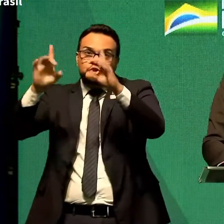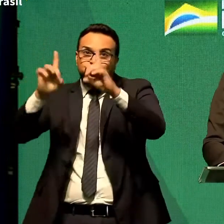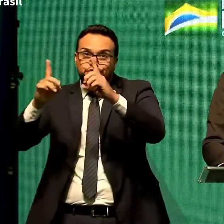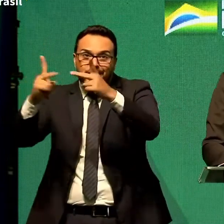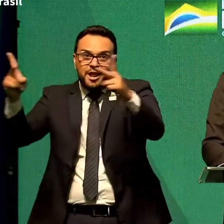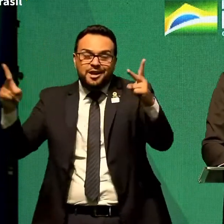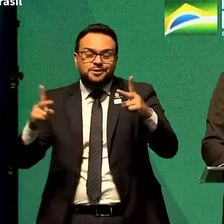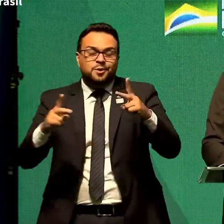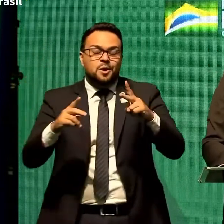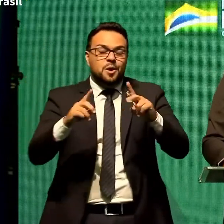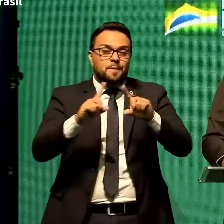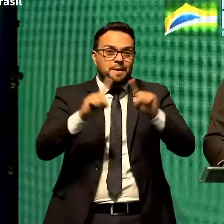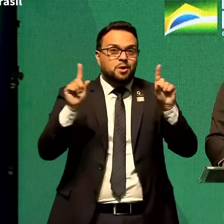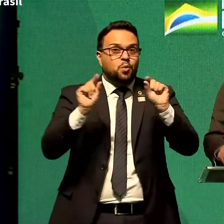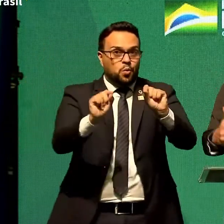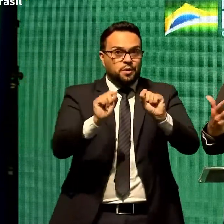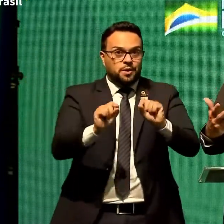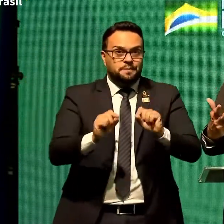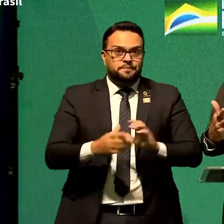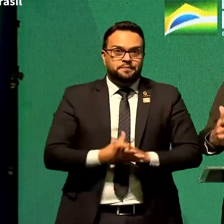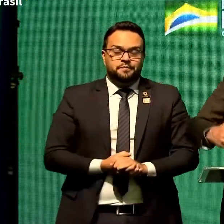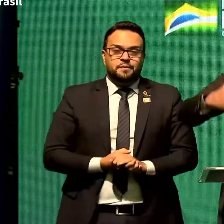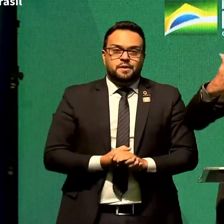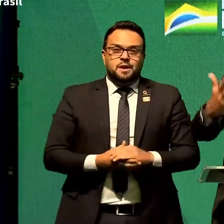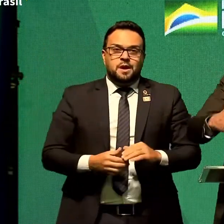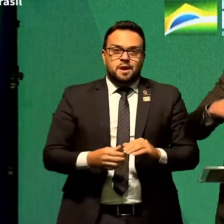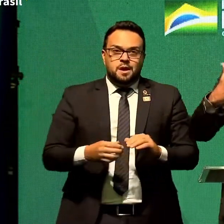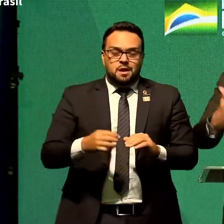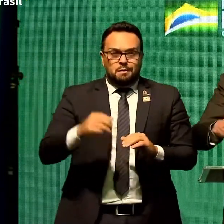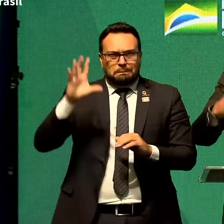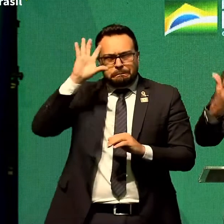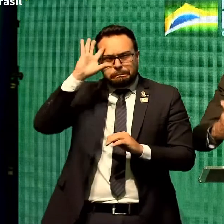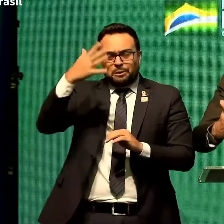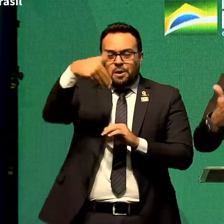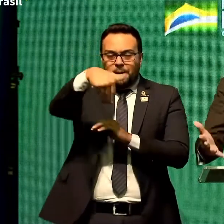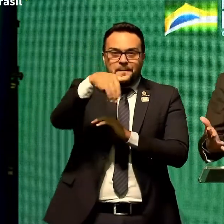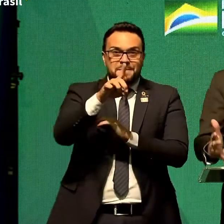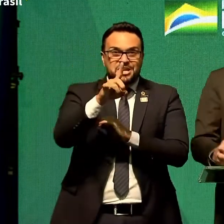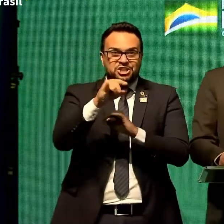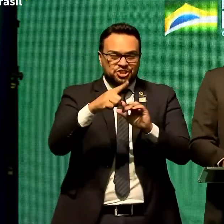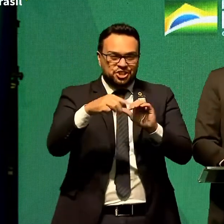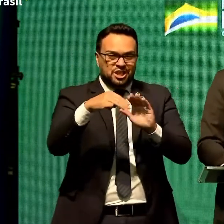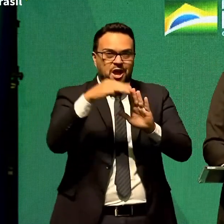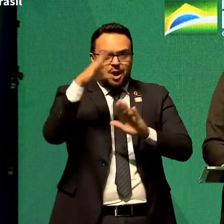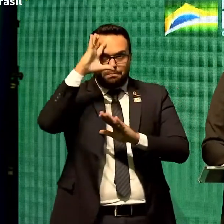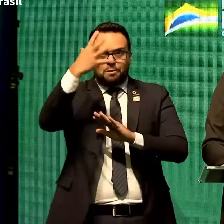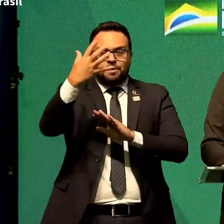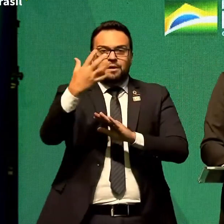que essas medidas não podem ter um efeito colateral mais danoso que o próprio vírus.